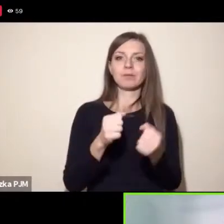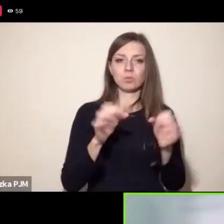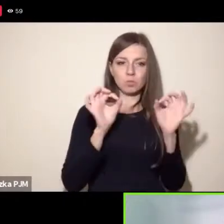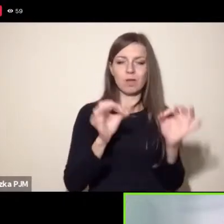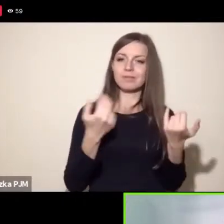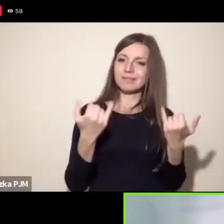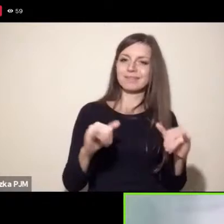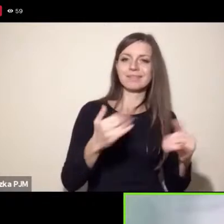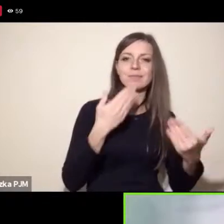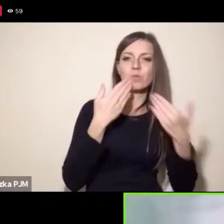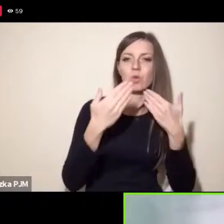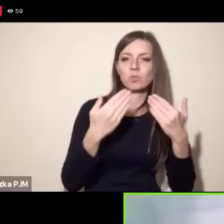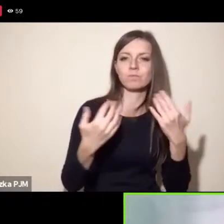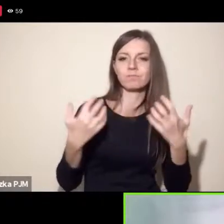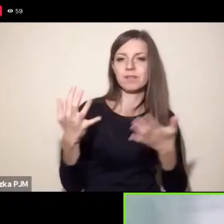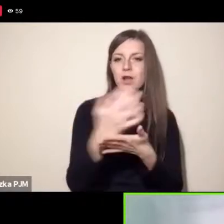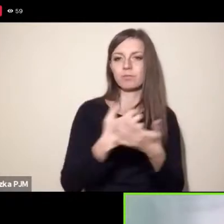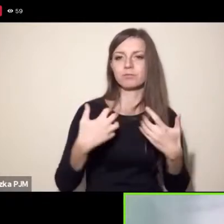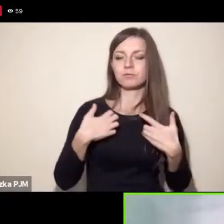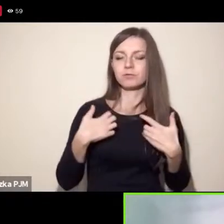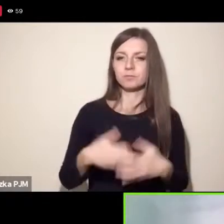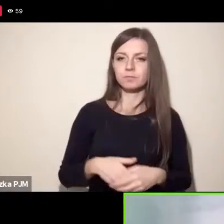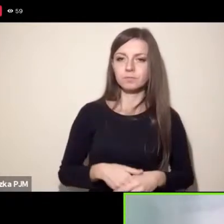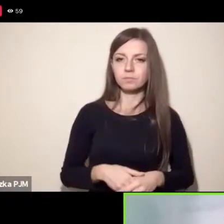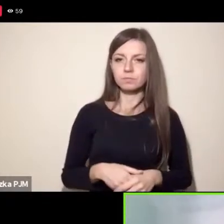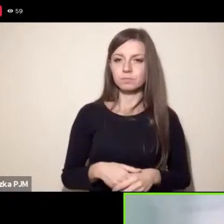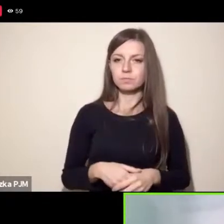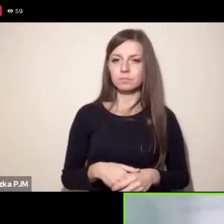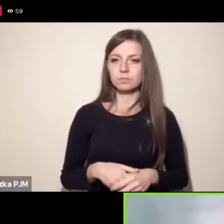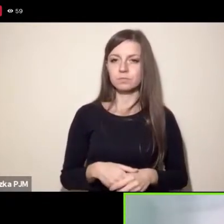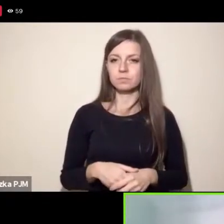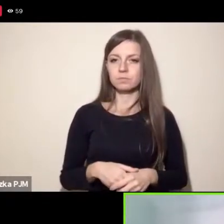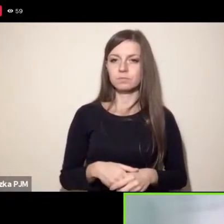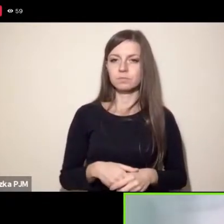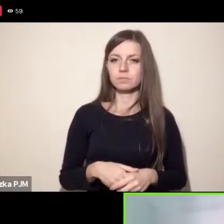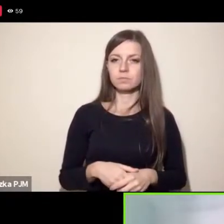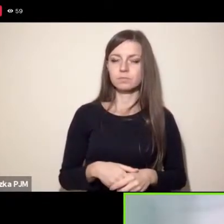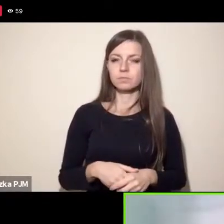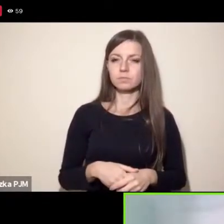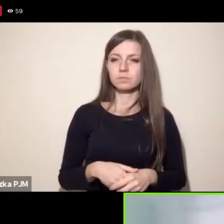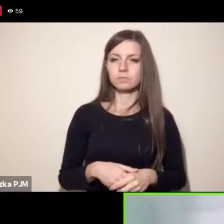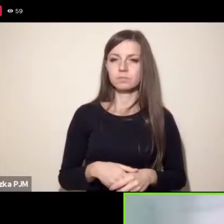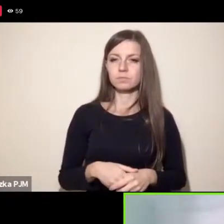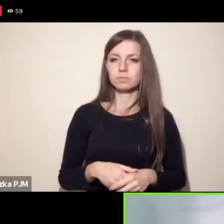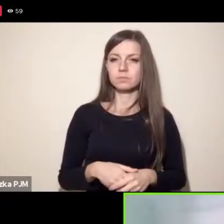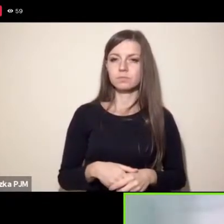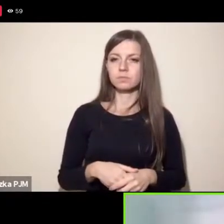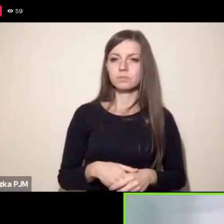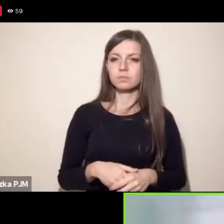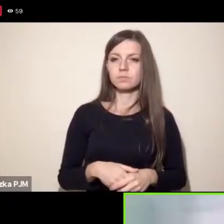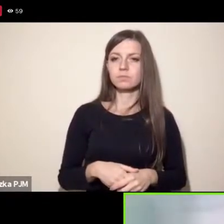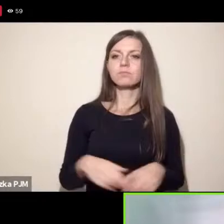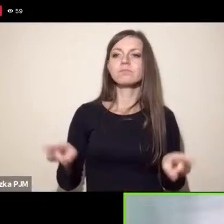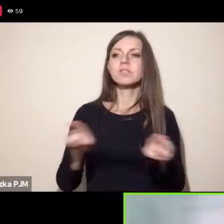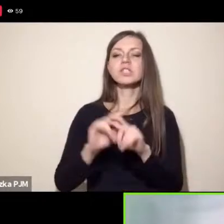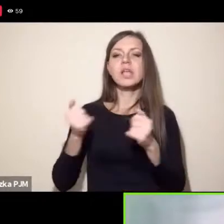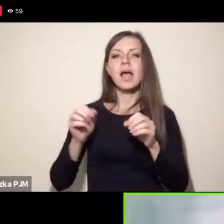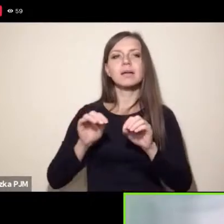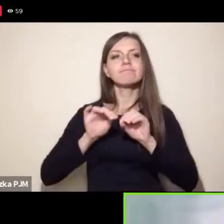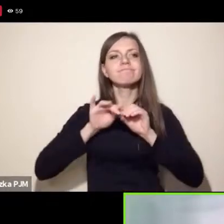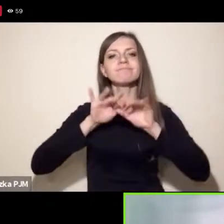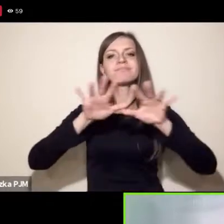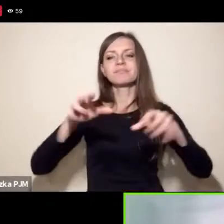problemem jest też brak pomocy w systemie dystrybucji produktów ekologicznych bo